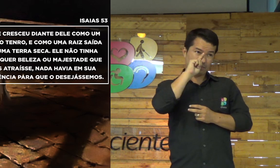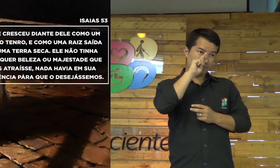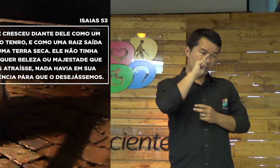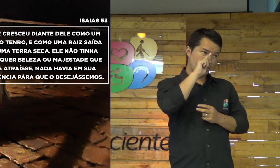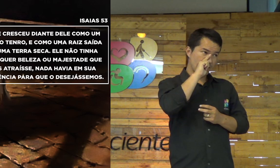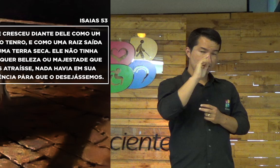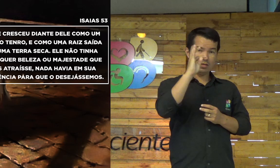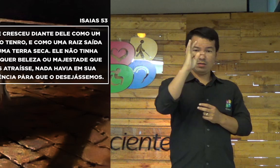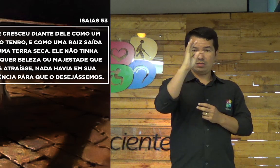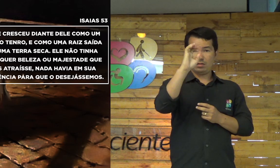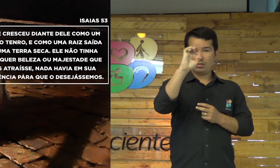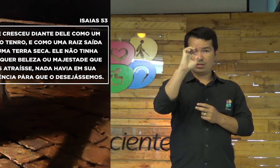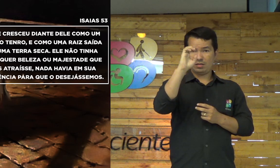do grego.